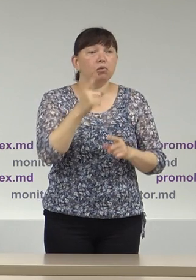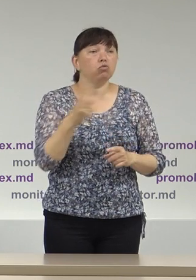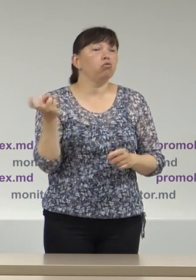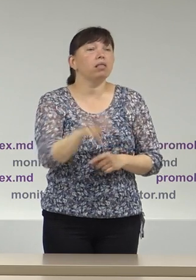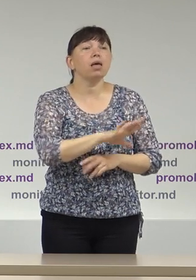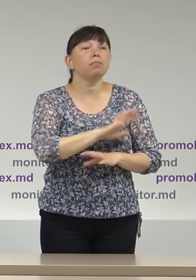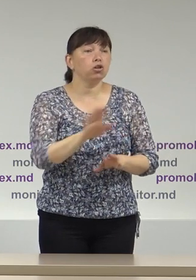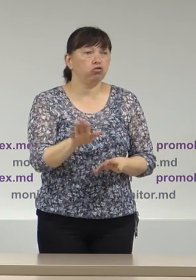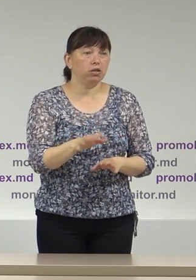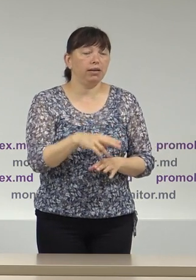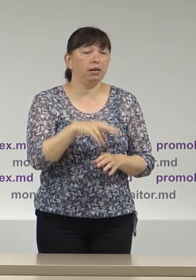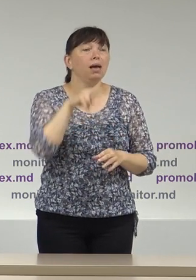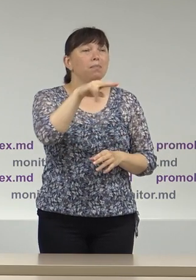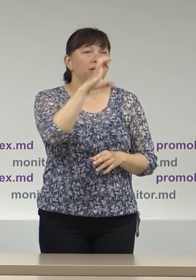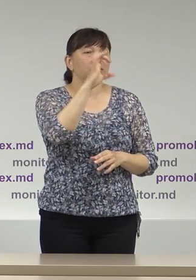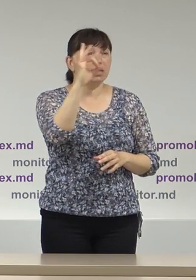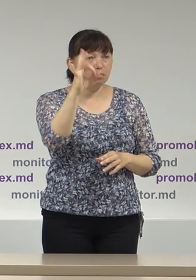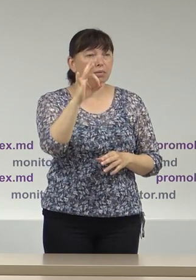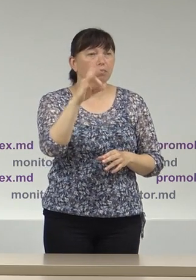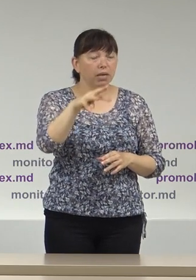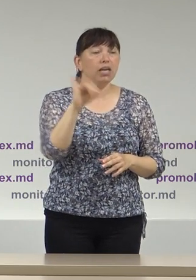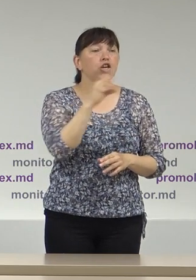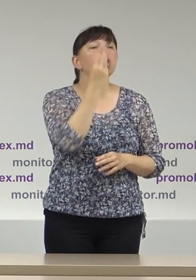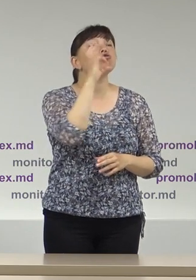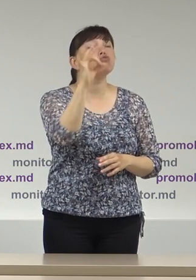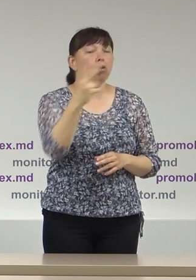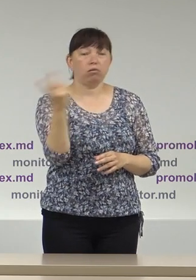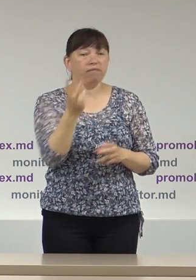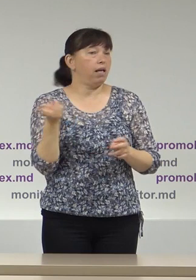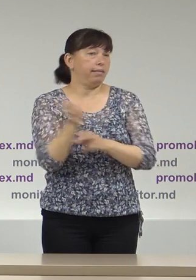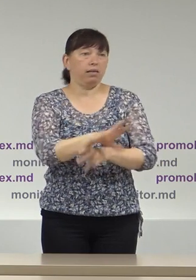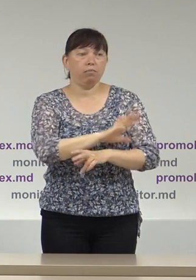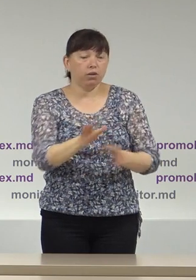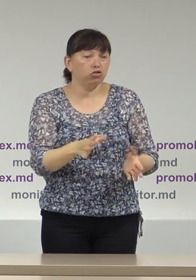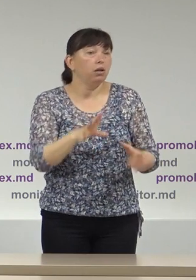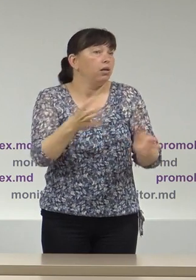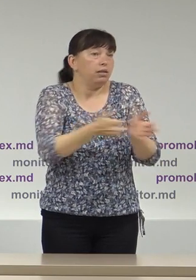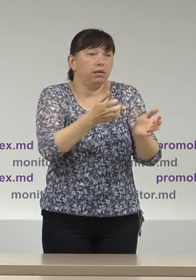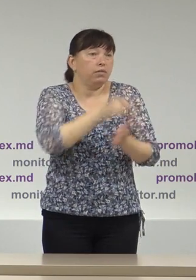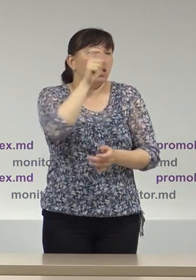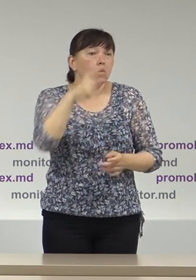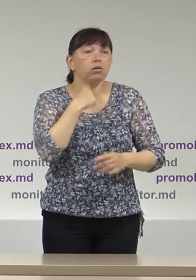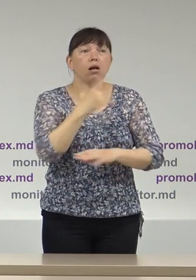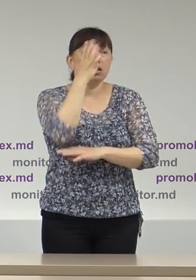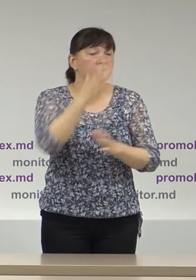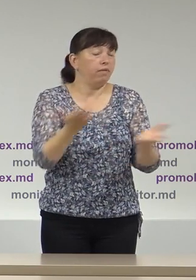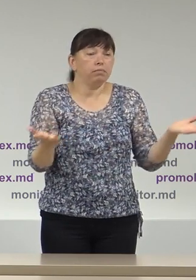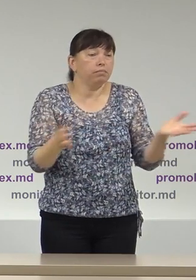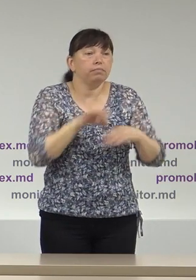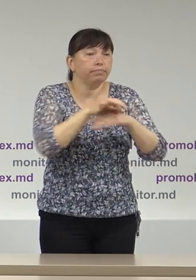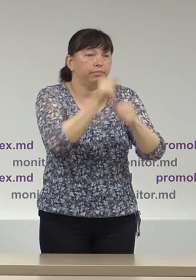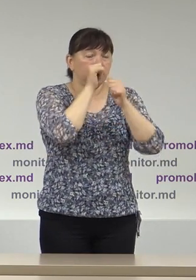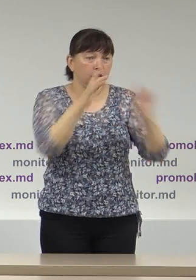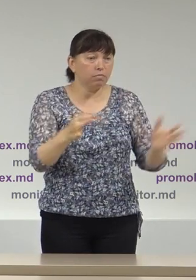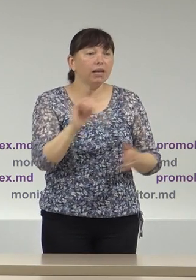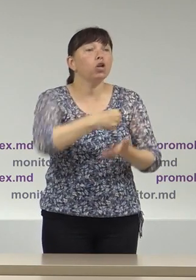reprezentanții PSRM și ai partidului Șor respectiv nu a fost posibilă aprobarea acestei